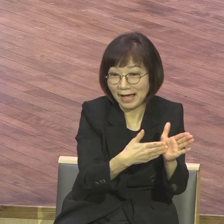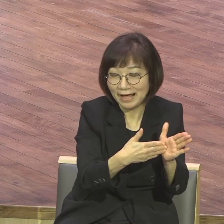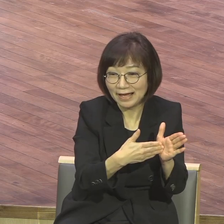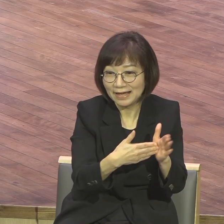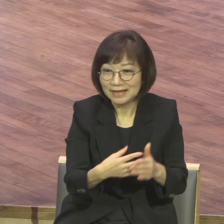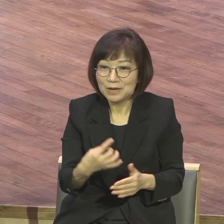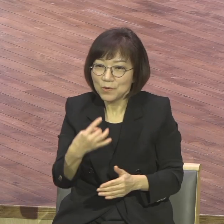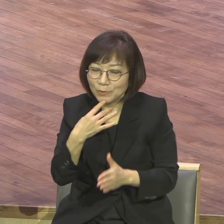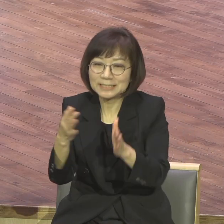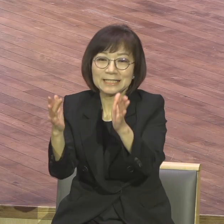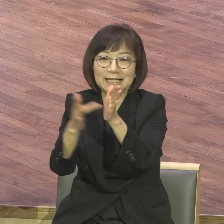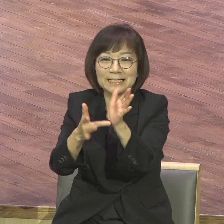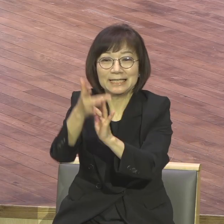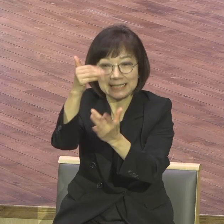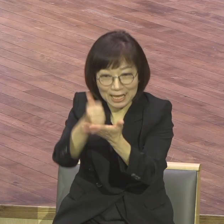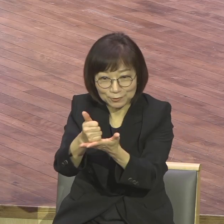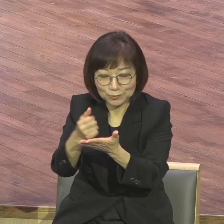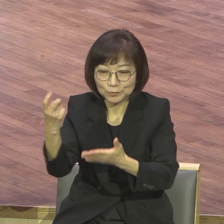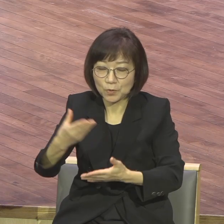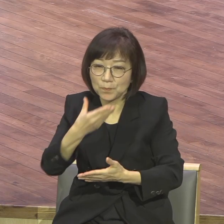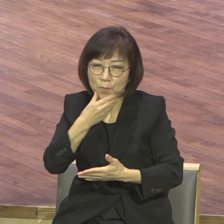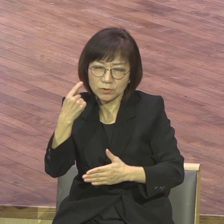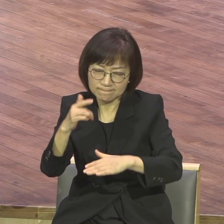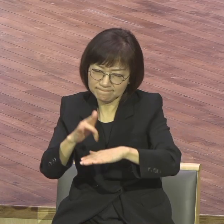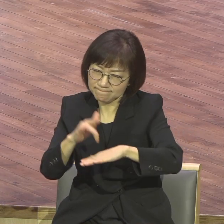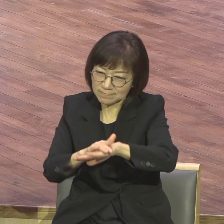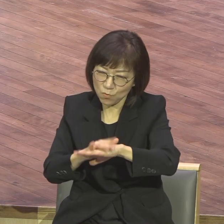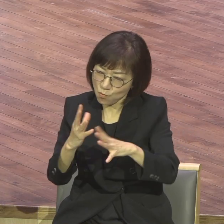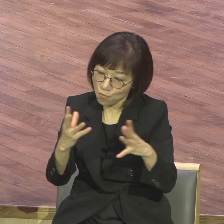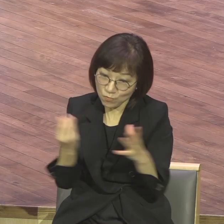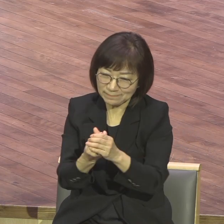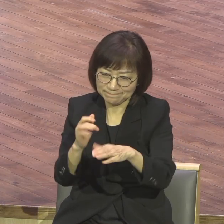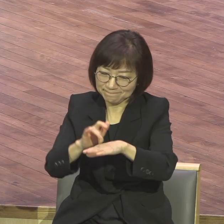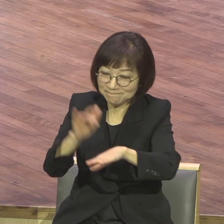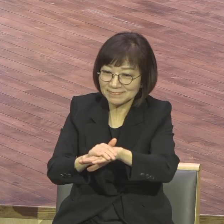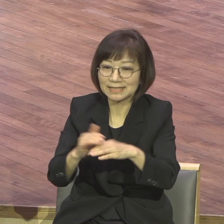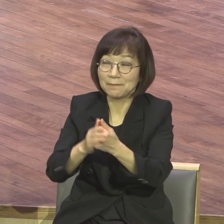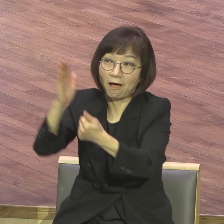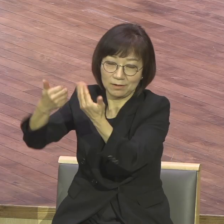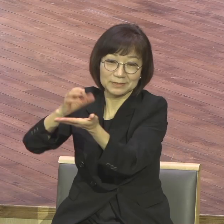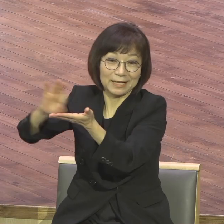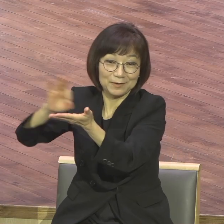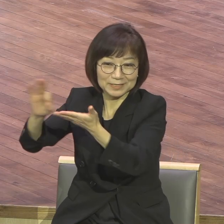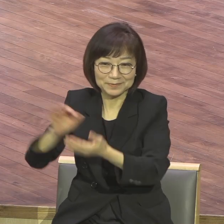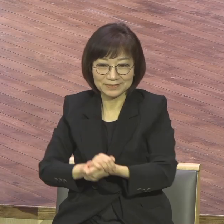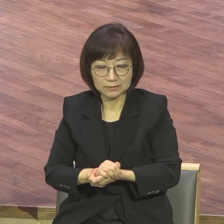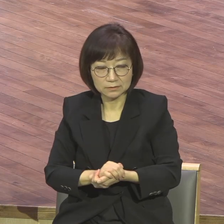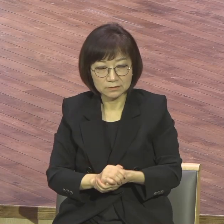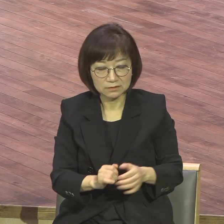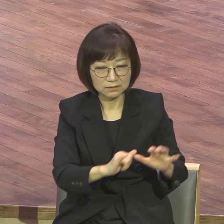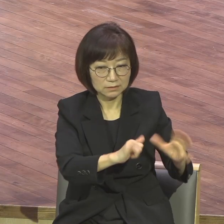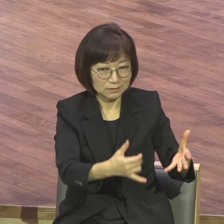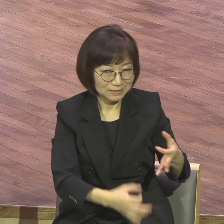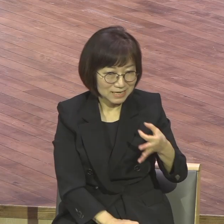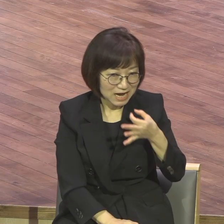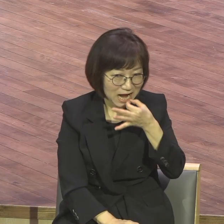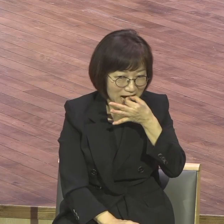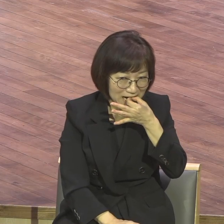보금천렬이 됐기 때문에 서시는 거예요. 세상 욕심도 가지고 아직도 세상 미련이 많아가지고